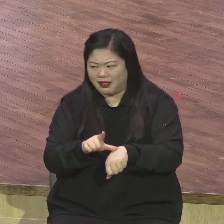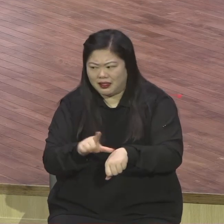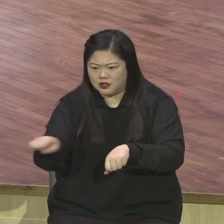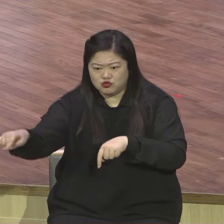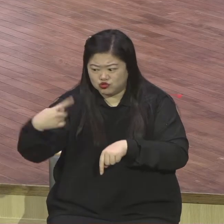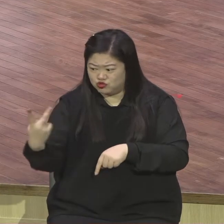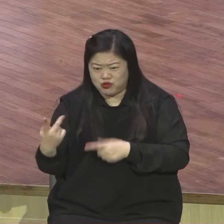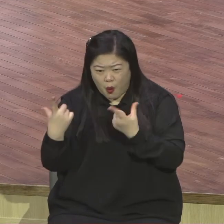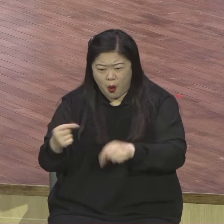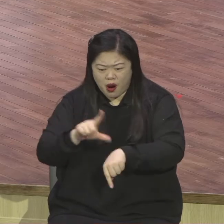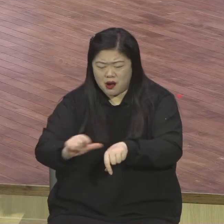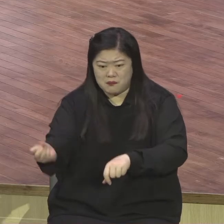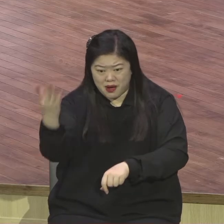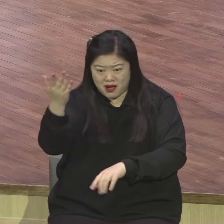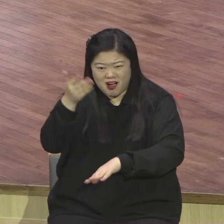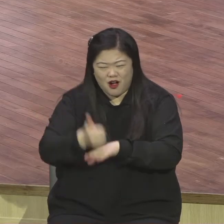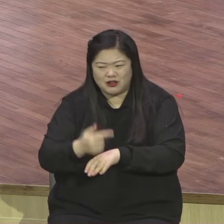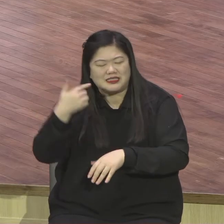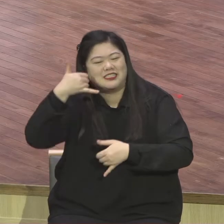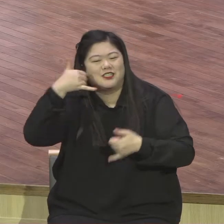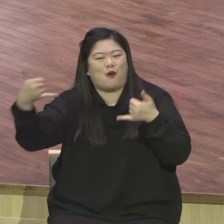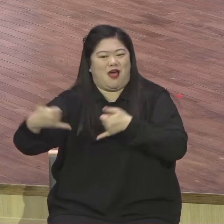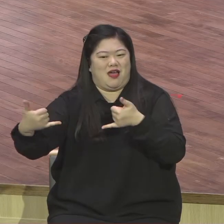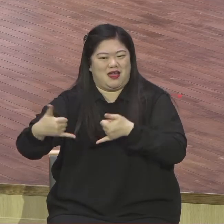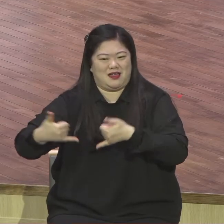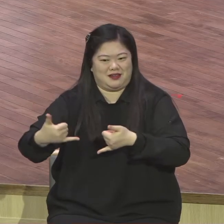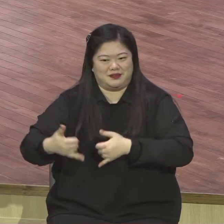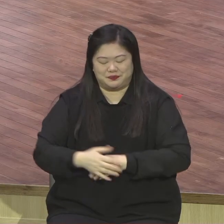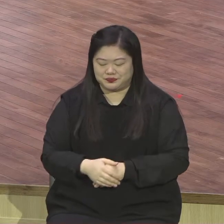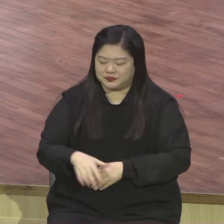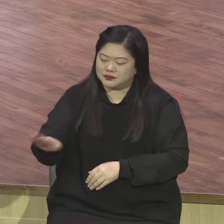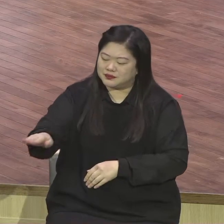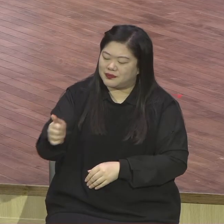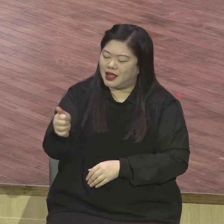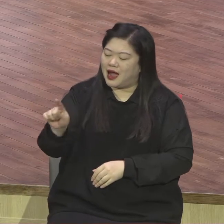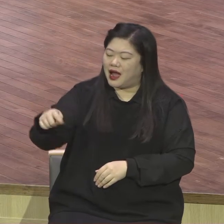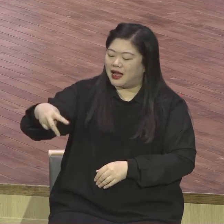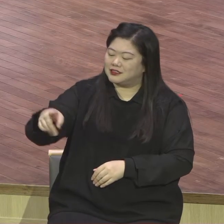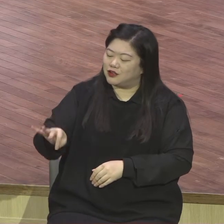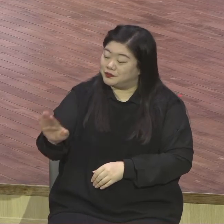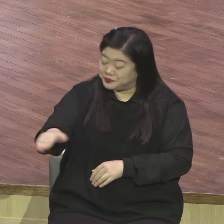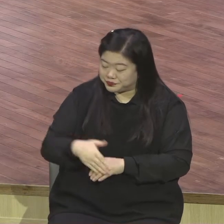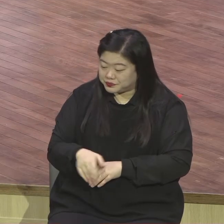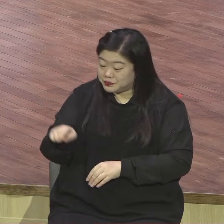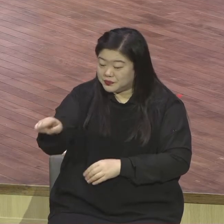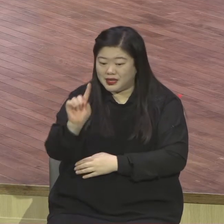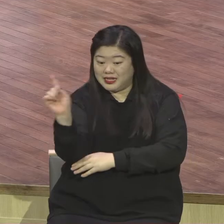통화를 했어요. 하승아 현장에 가면 전부 꼴리아시다.